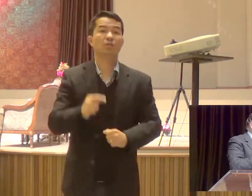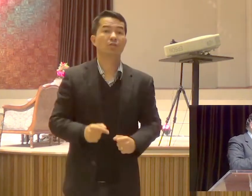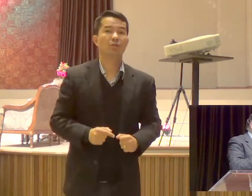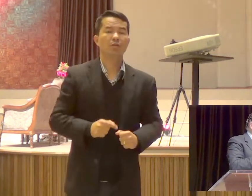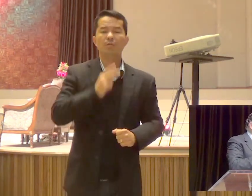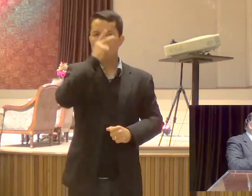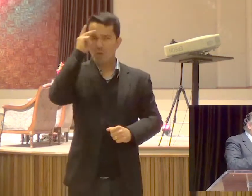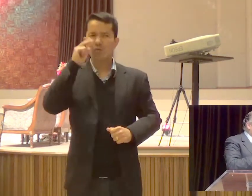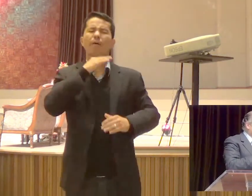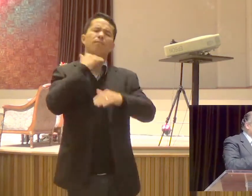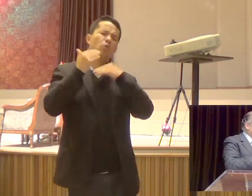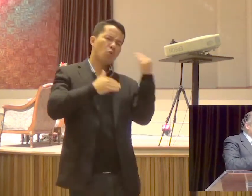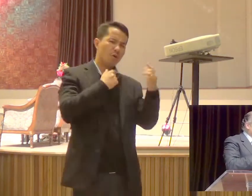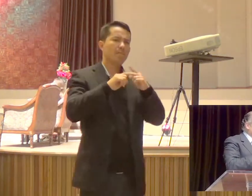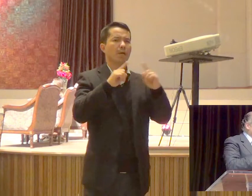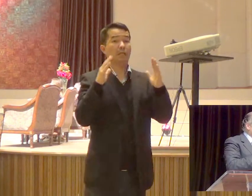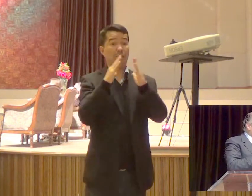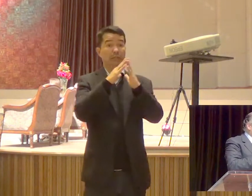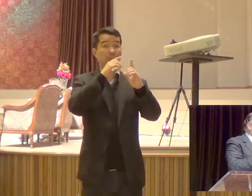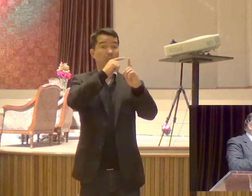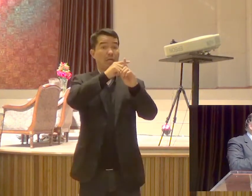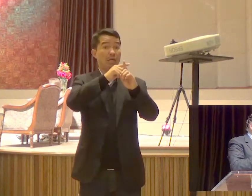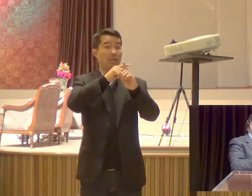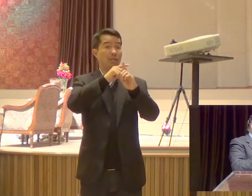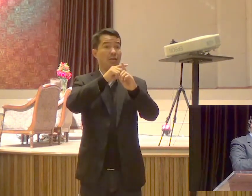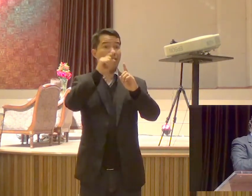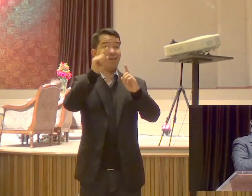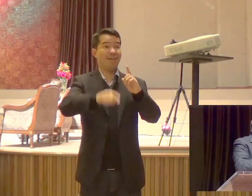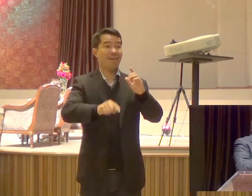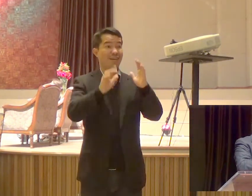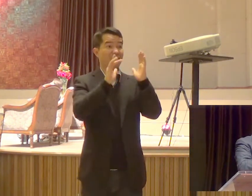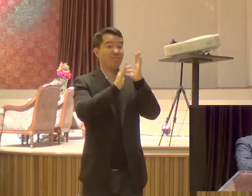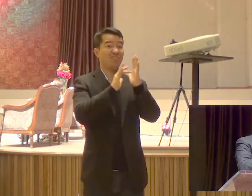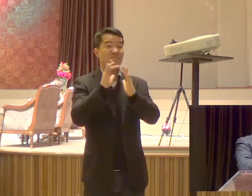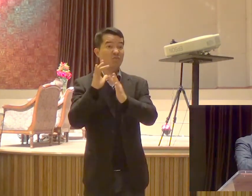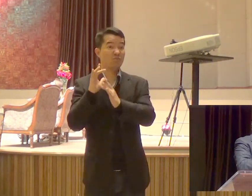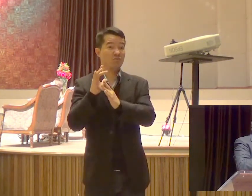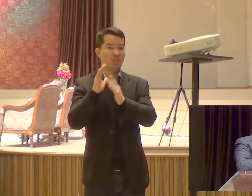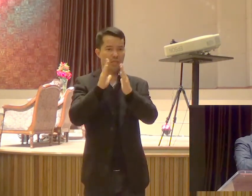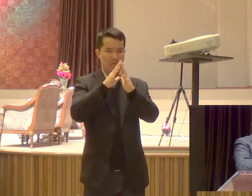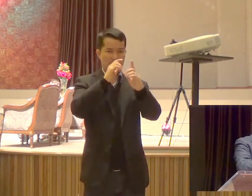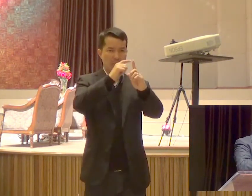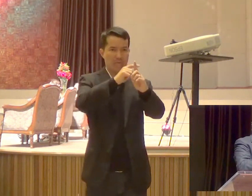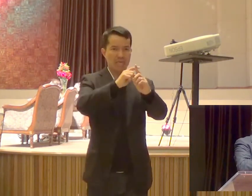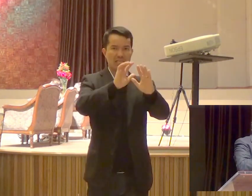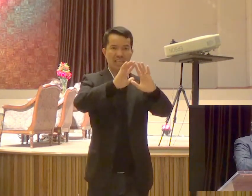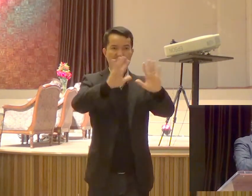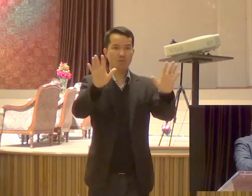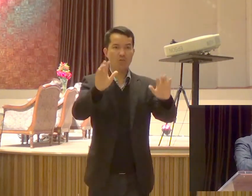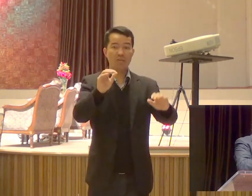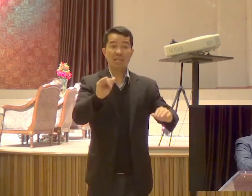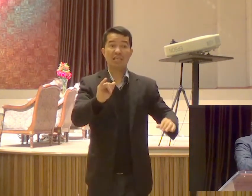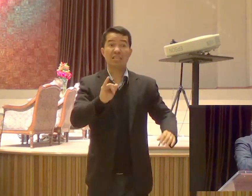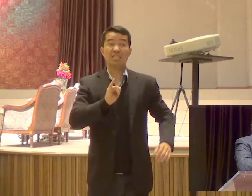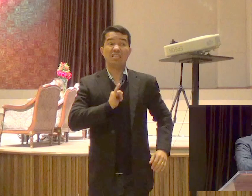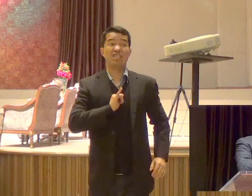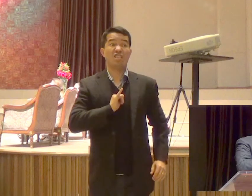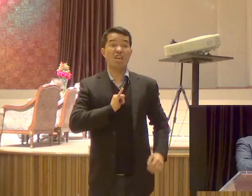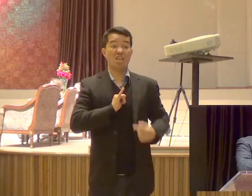E sabe por que? Porque um dia O Senhor Jesus disse assim Eu edificarei A minha igreja